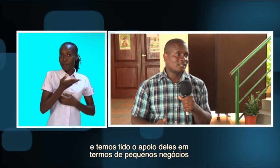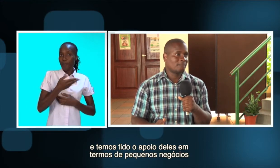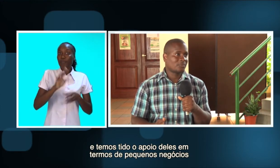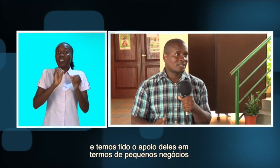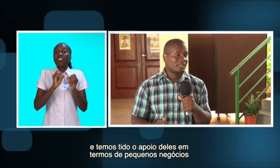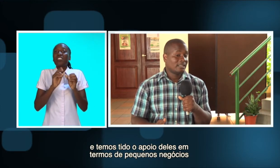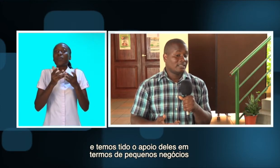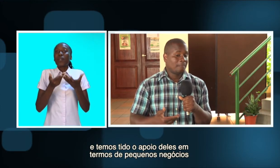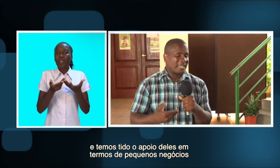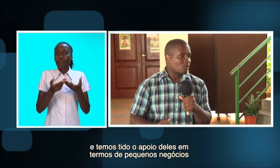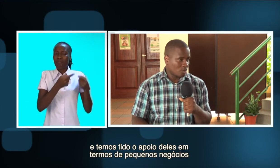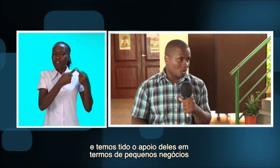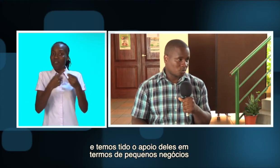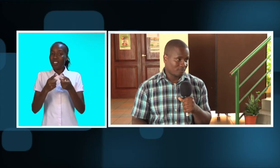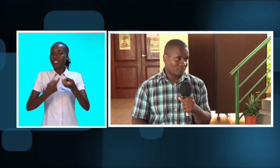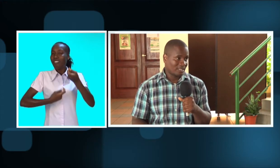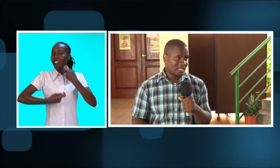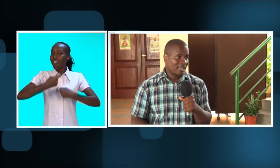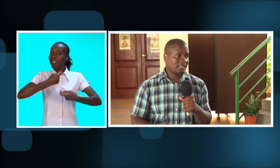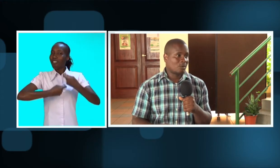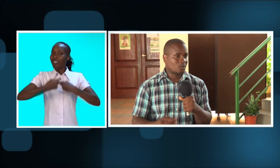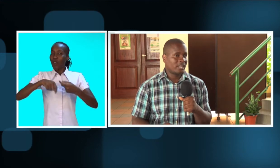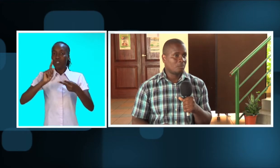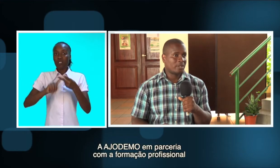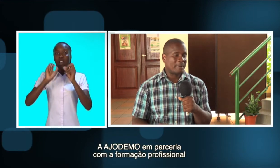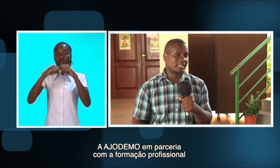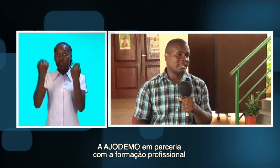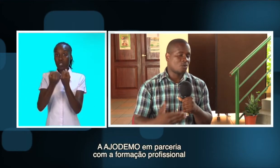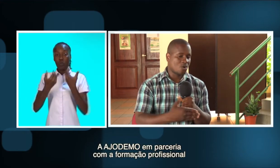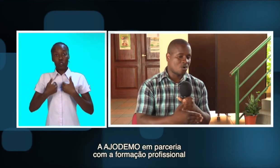pequenos negócios. Ajudemo, em parceria com